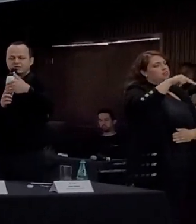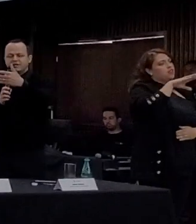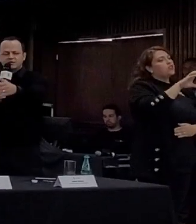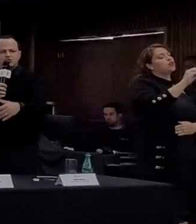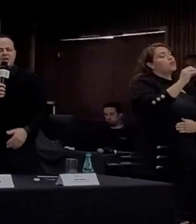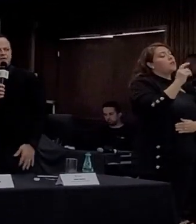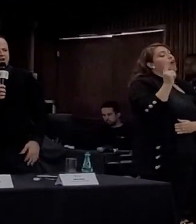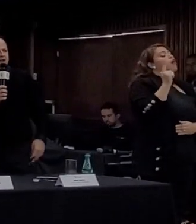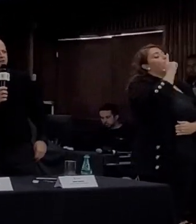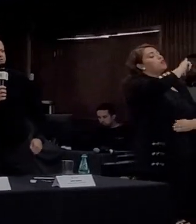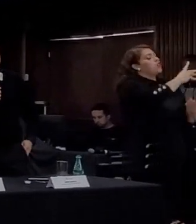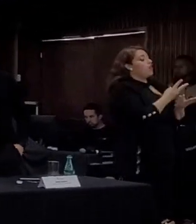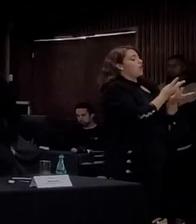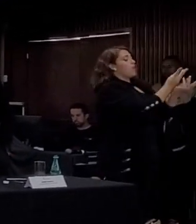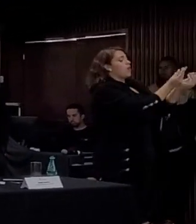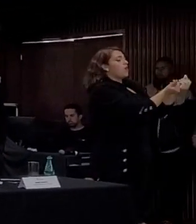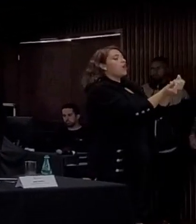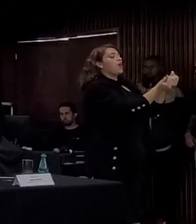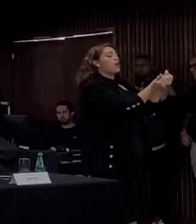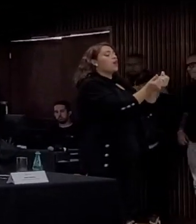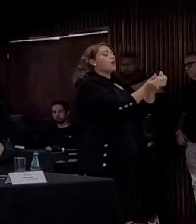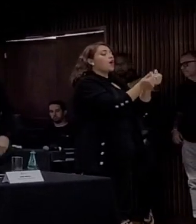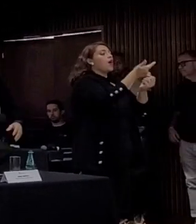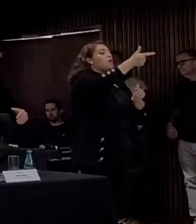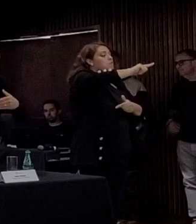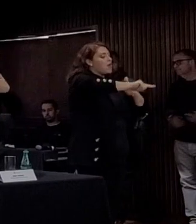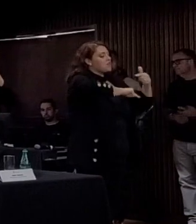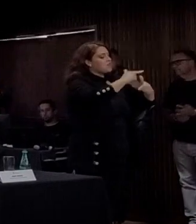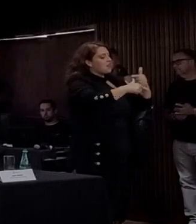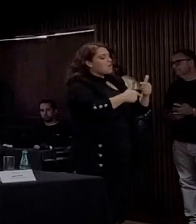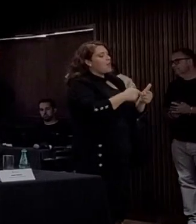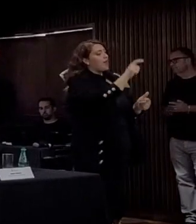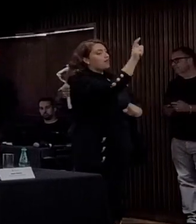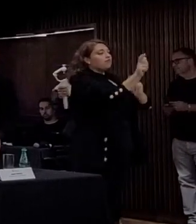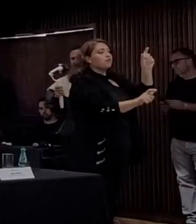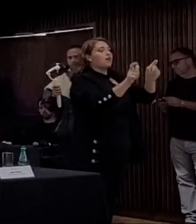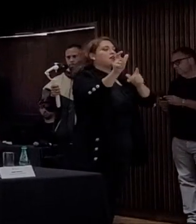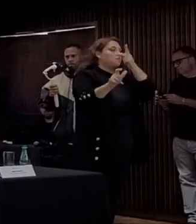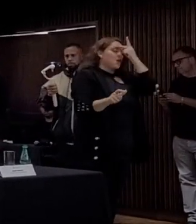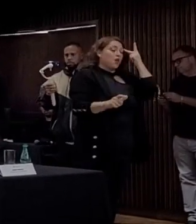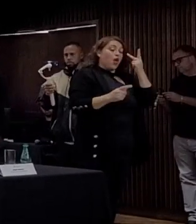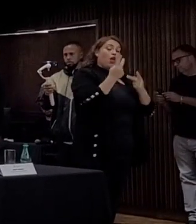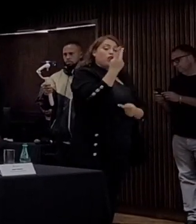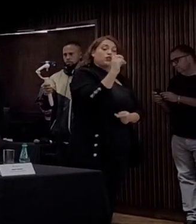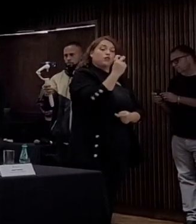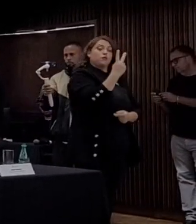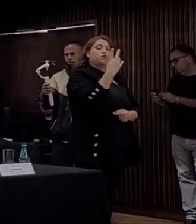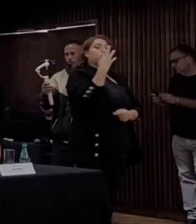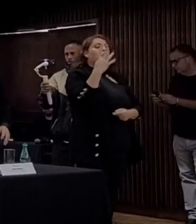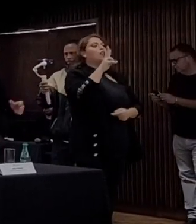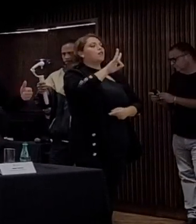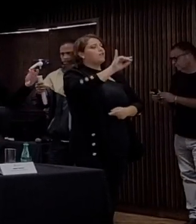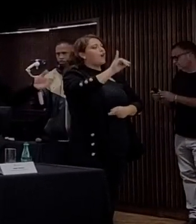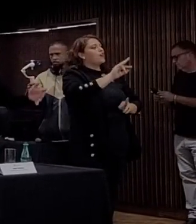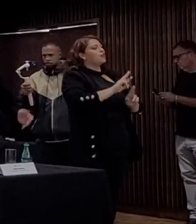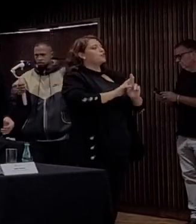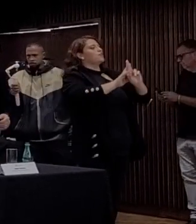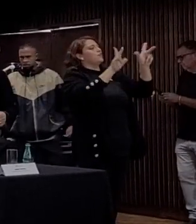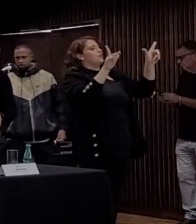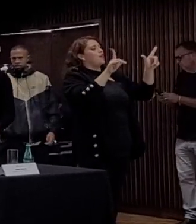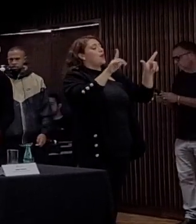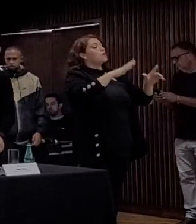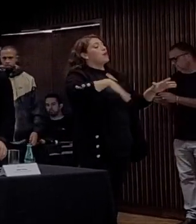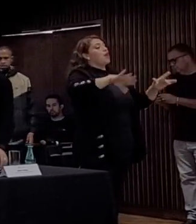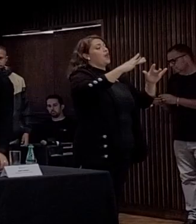conseguirmos qualificarmos cada vez mais o nosso serviço e temos aí, se Deus quiser, um 2024 diferenciado cada vez mais uma